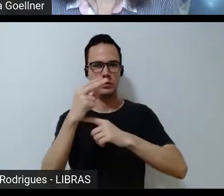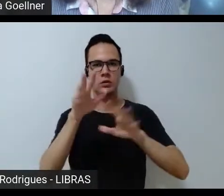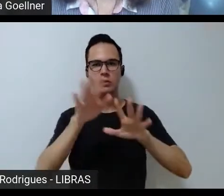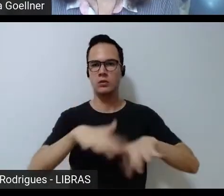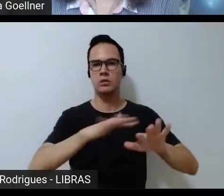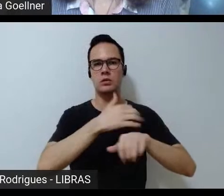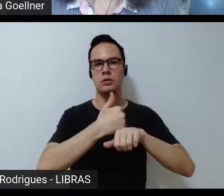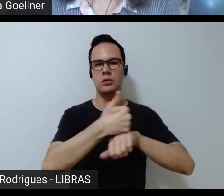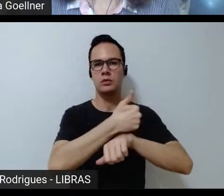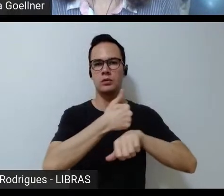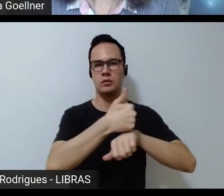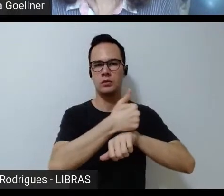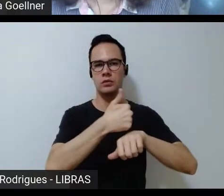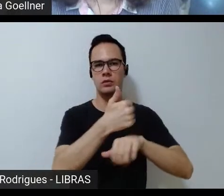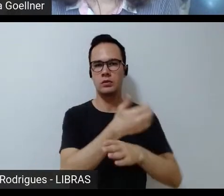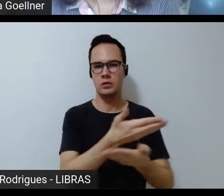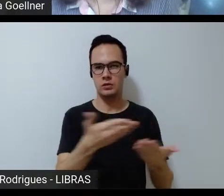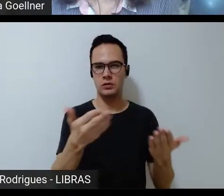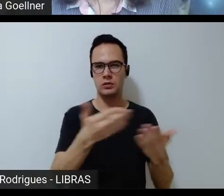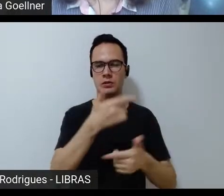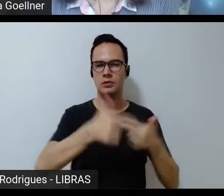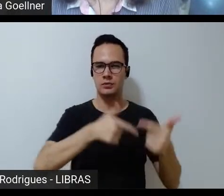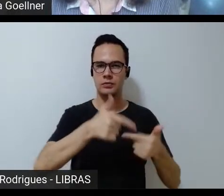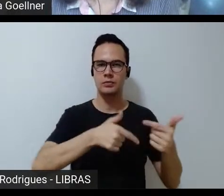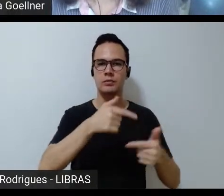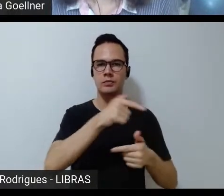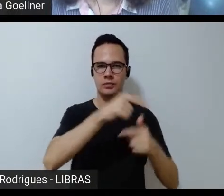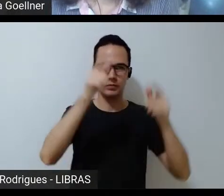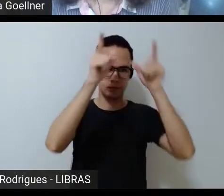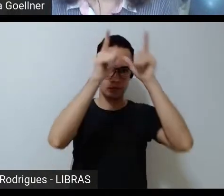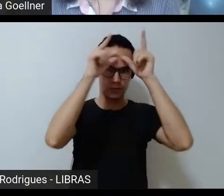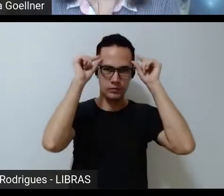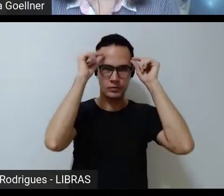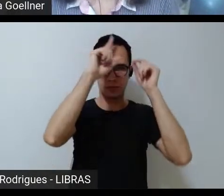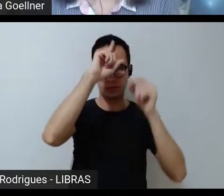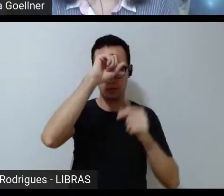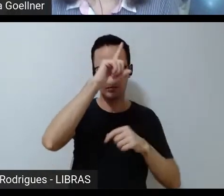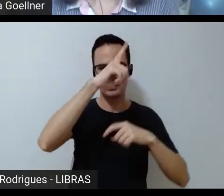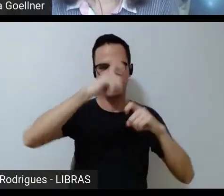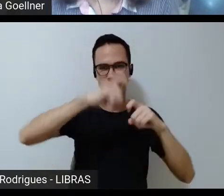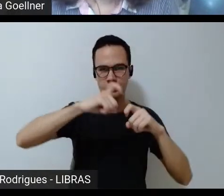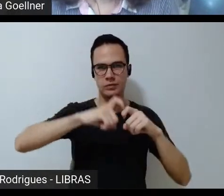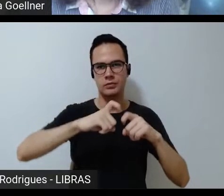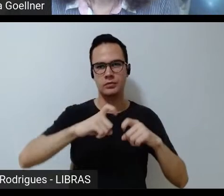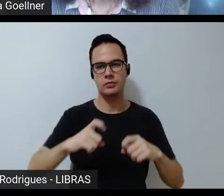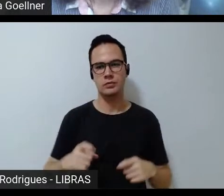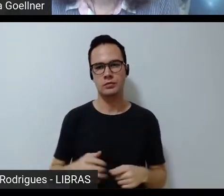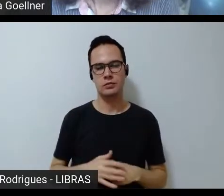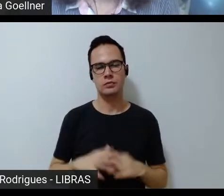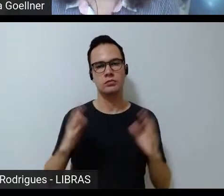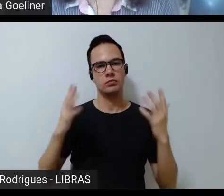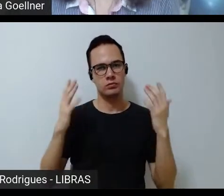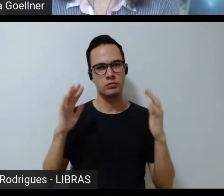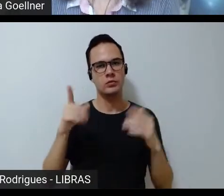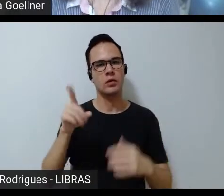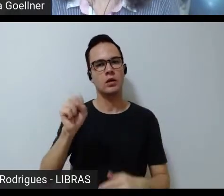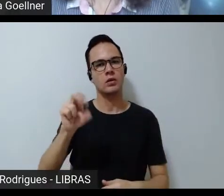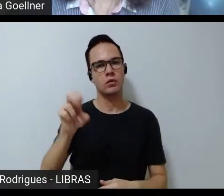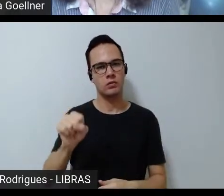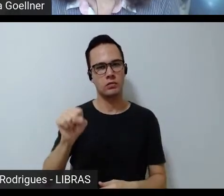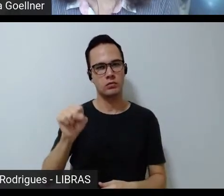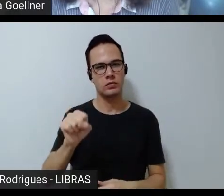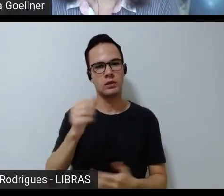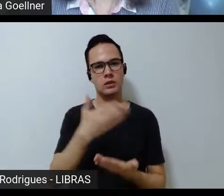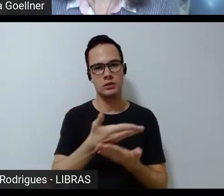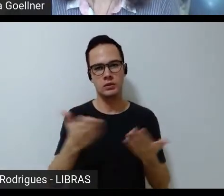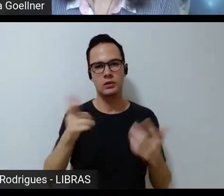profissionais que estão na linha de frente que estão trabalhando um Viva ao SUS e as